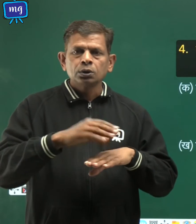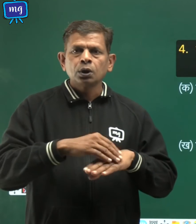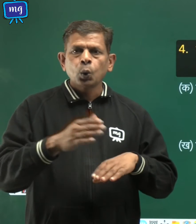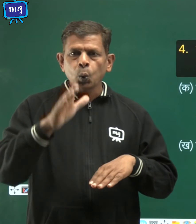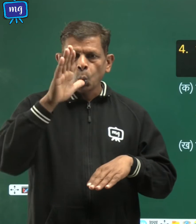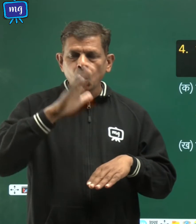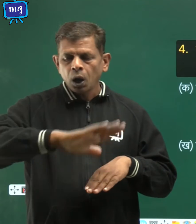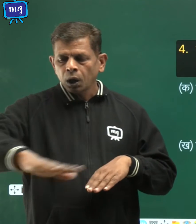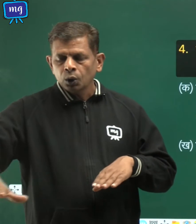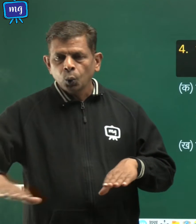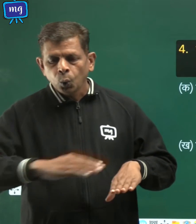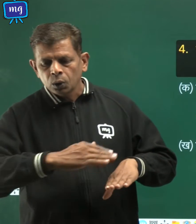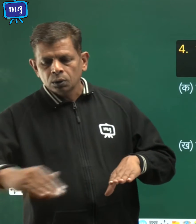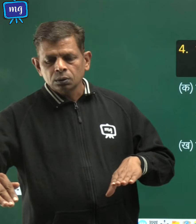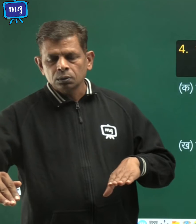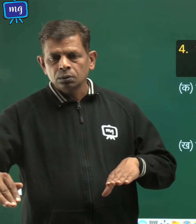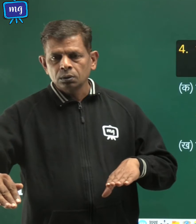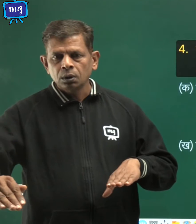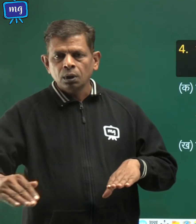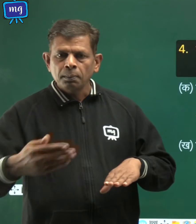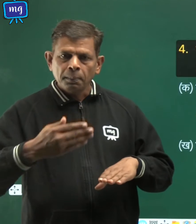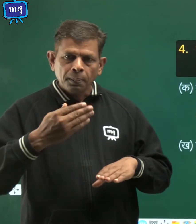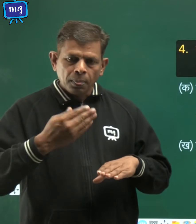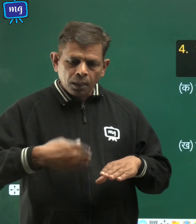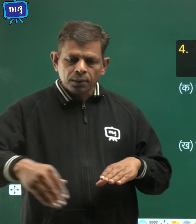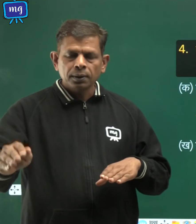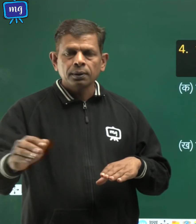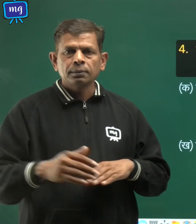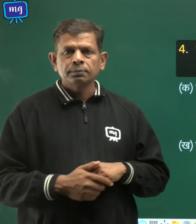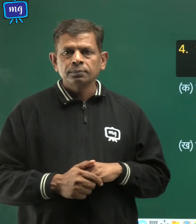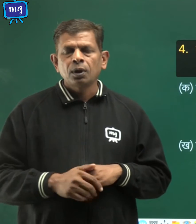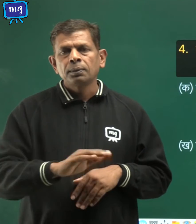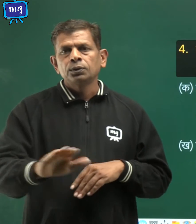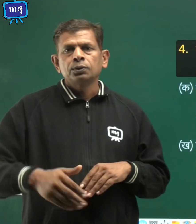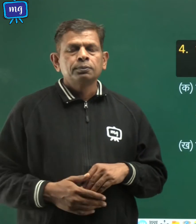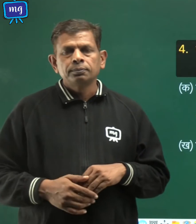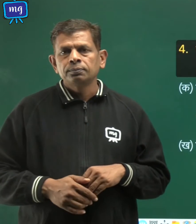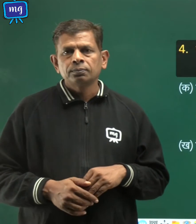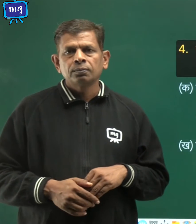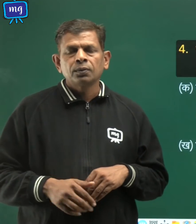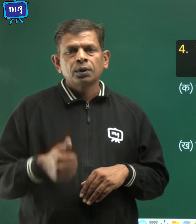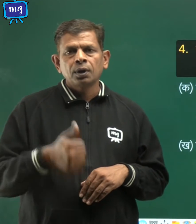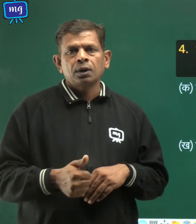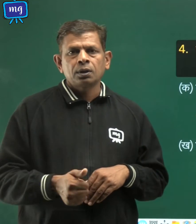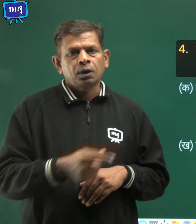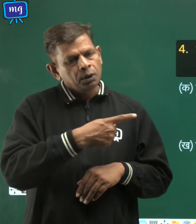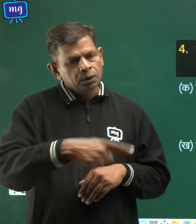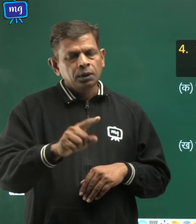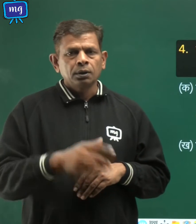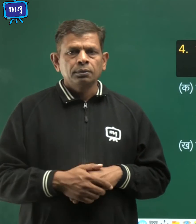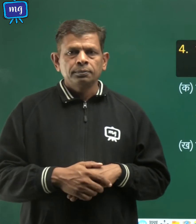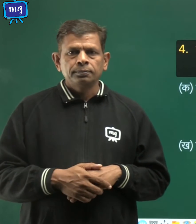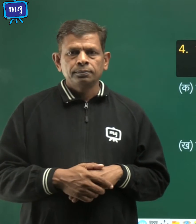और बहती है बच्चों यह कथन बिलकुल सही है